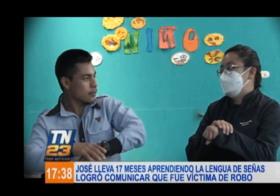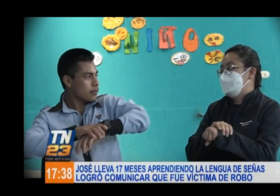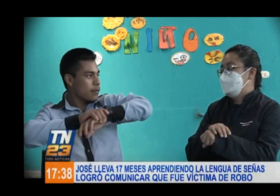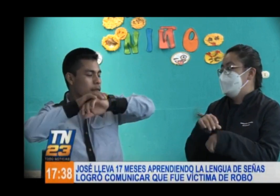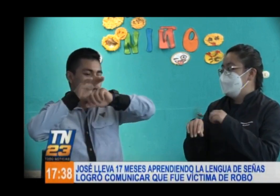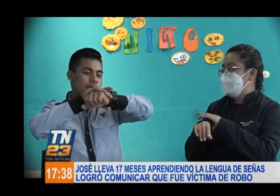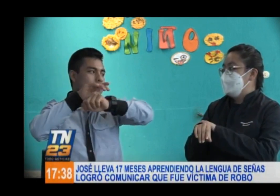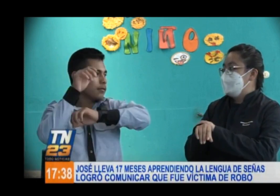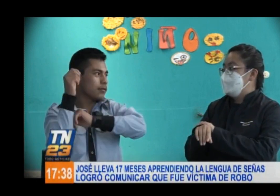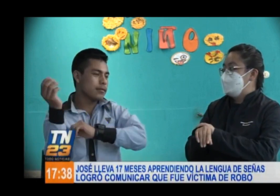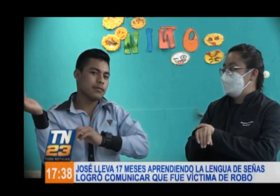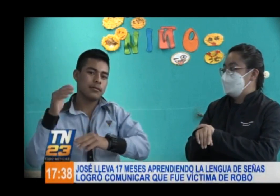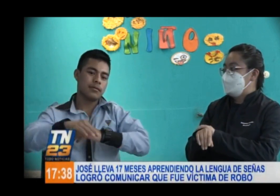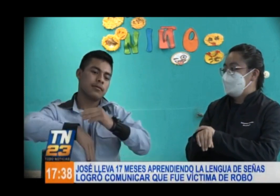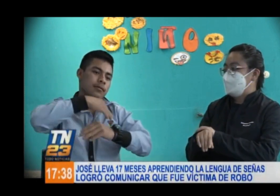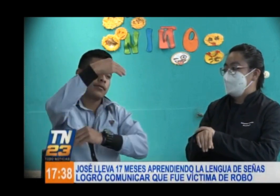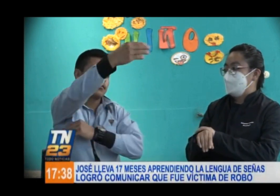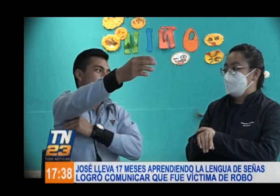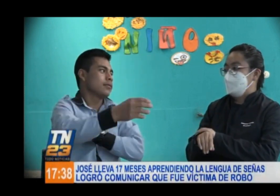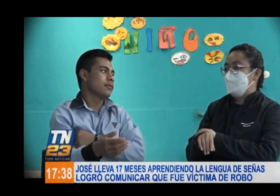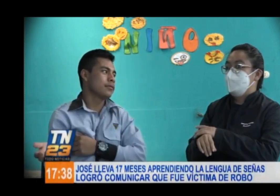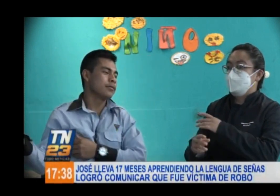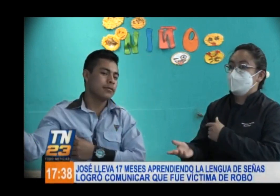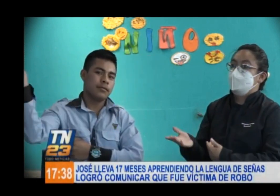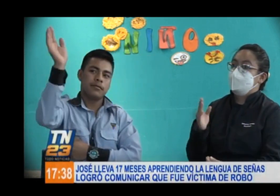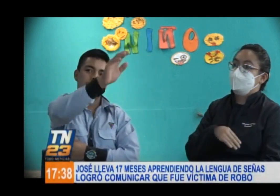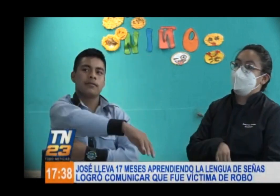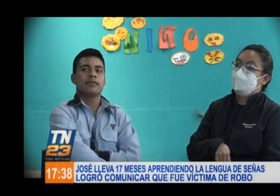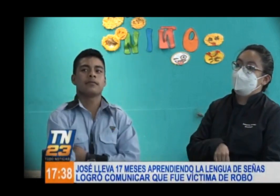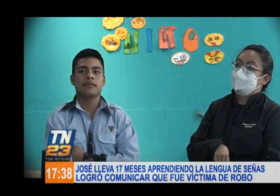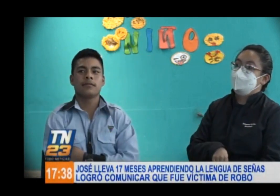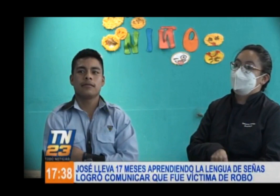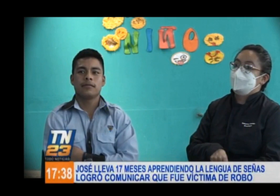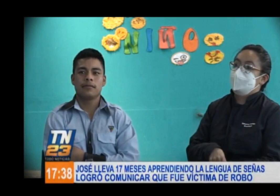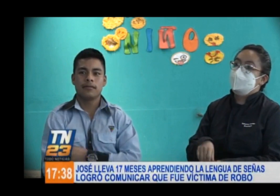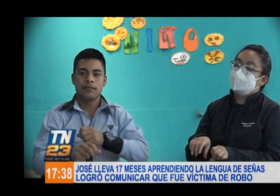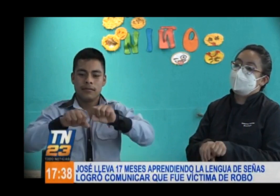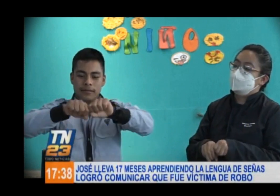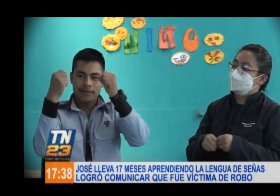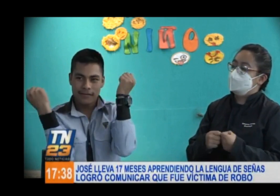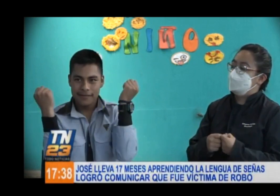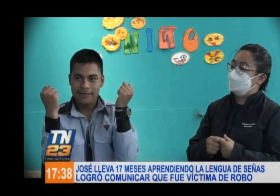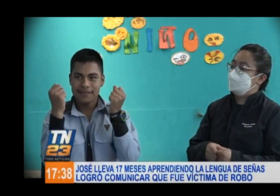y lo pasaron para acá y le quedaron su celular.